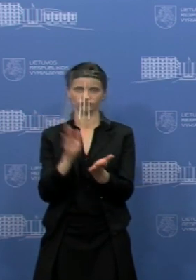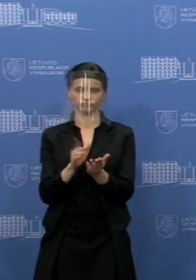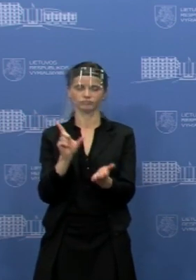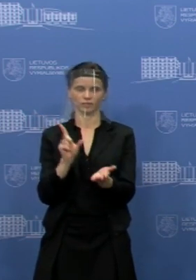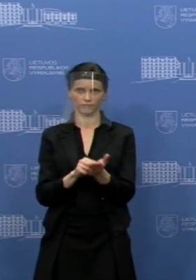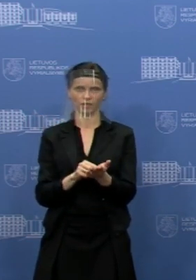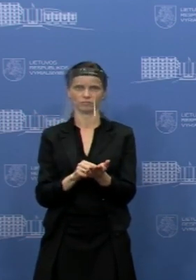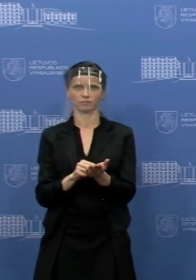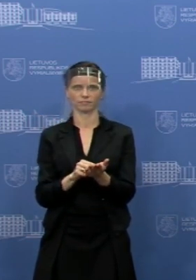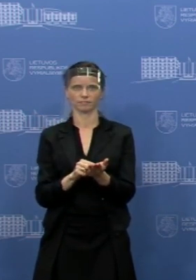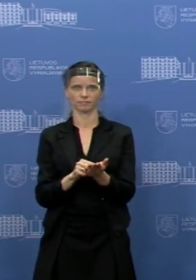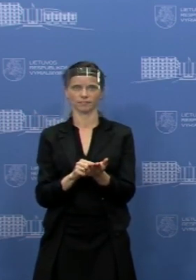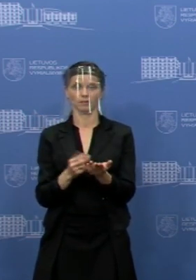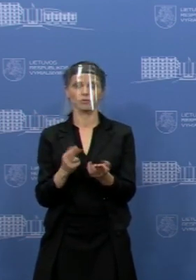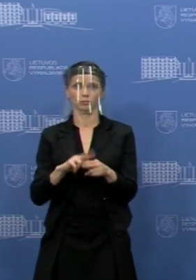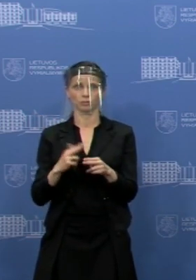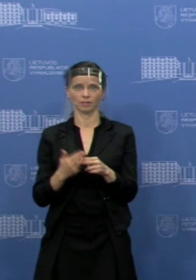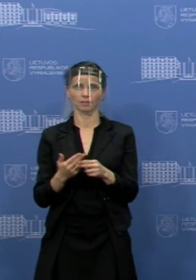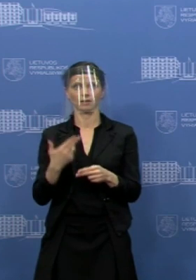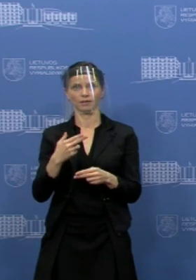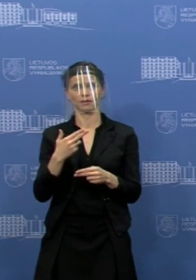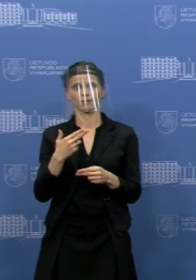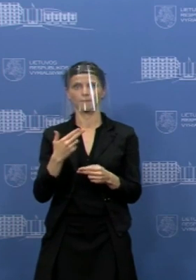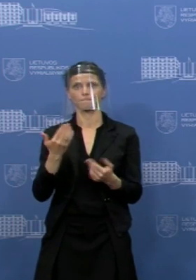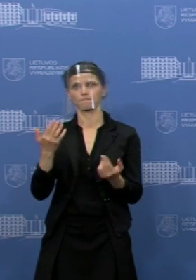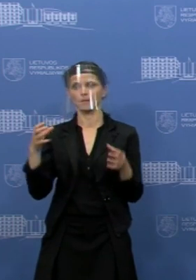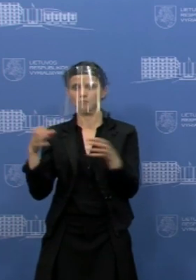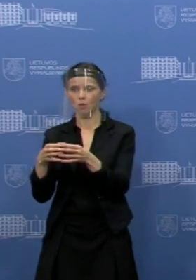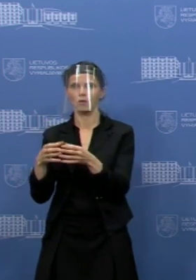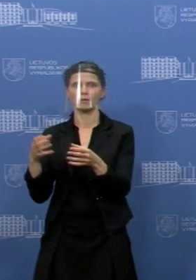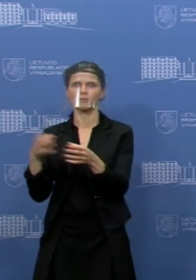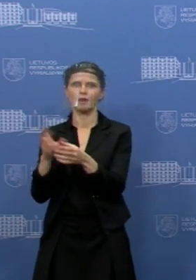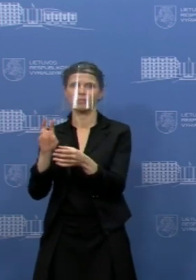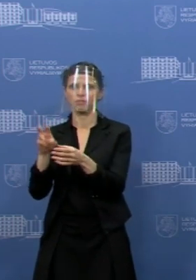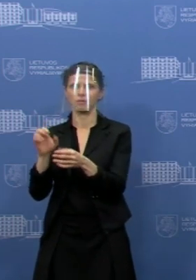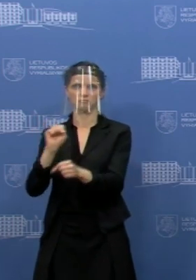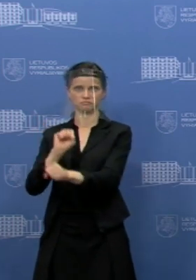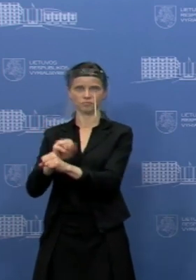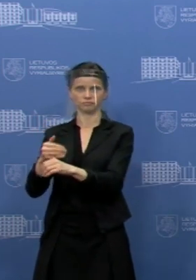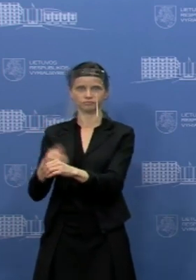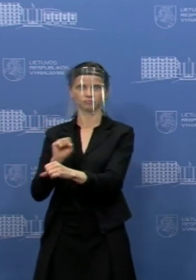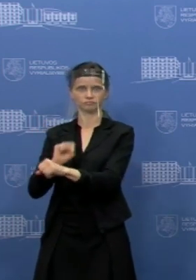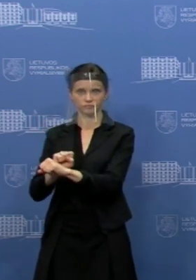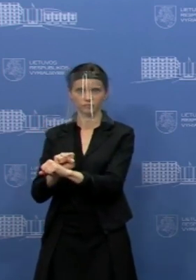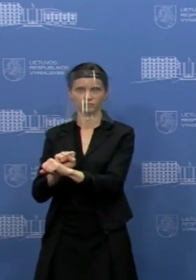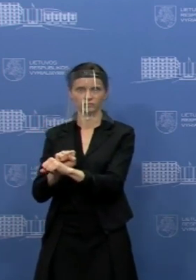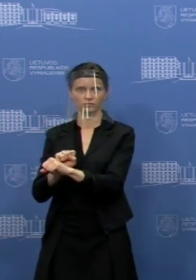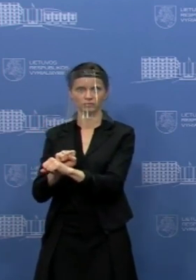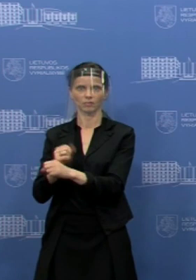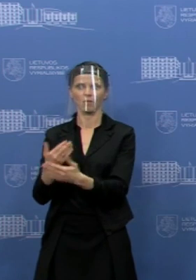yra ir tas neformalusis ūgdymas, stabdomas, kuris, matyti, dažnu atveju